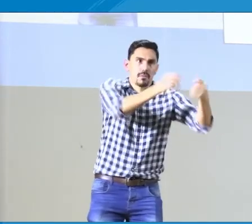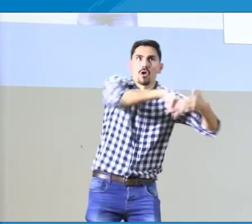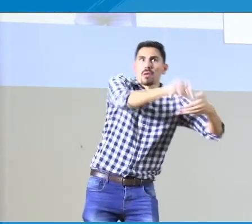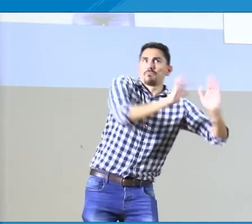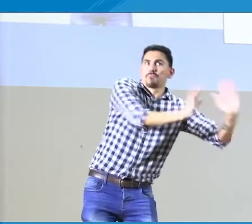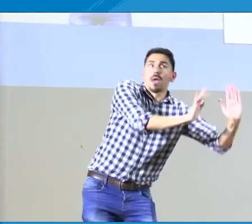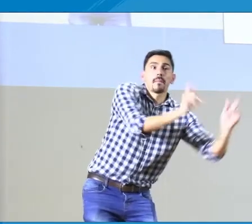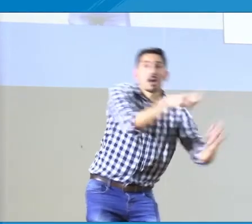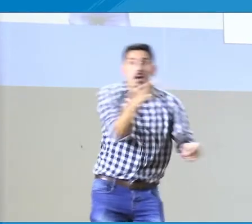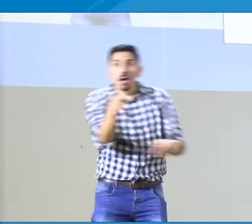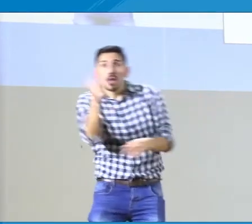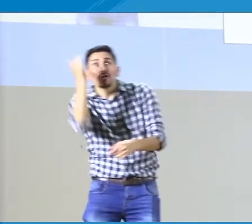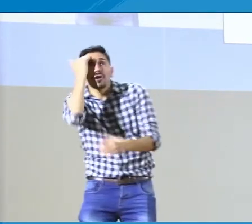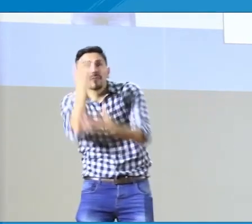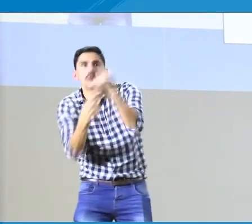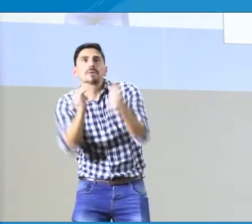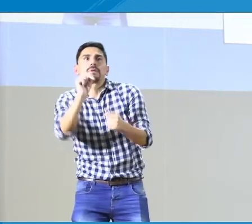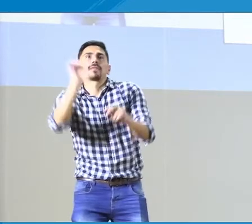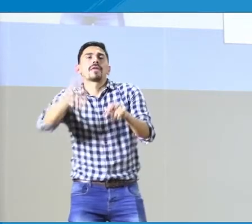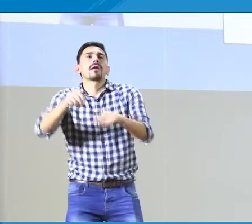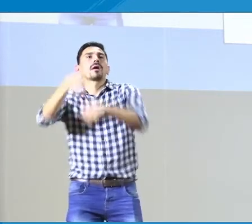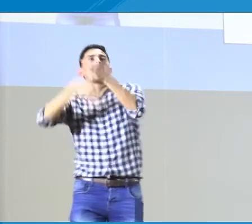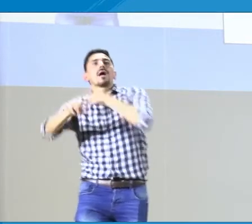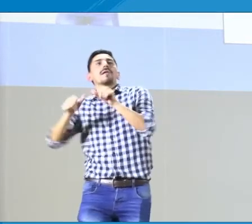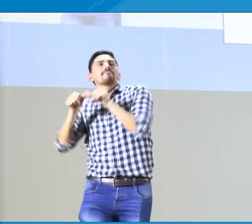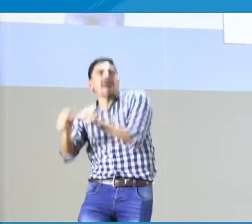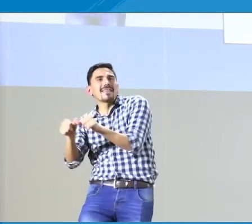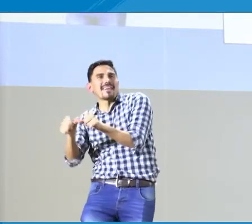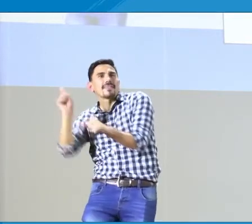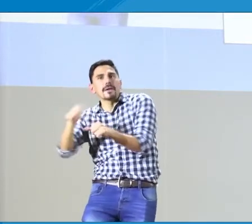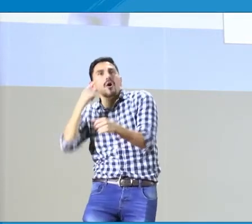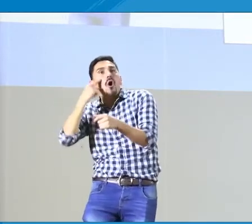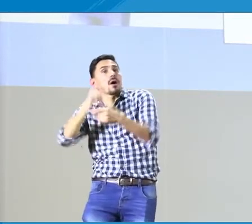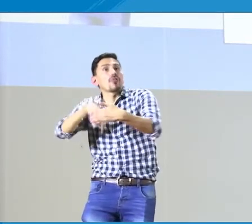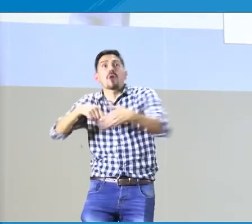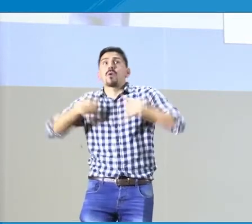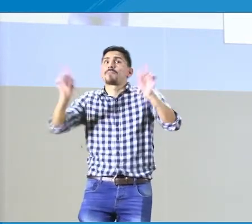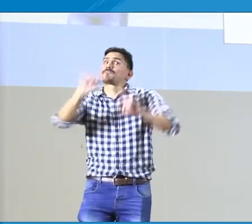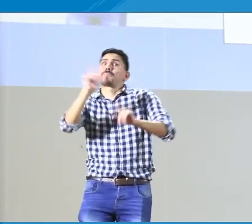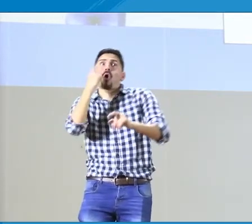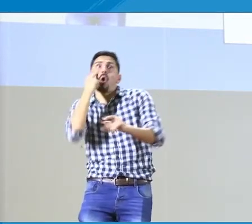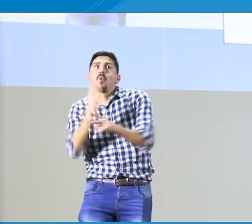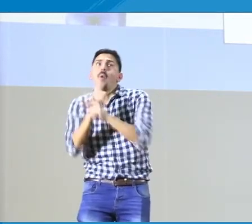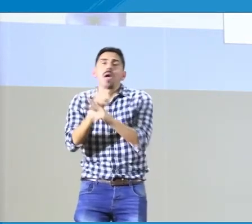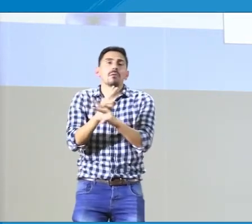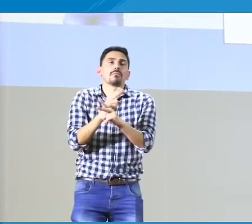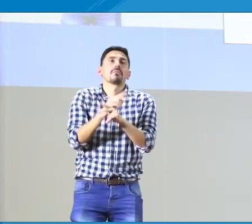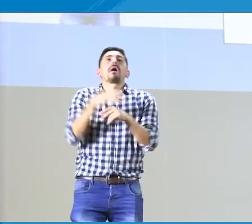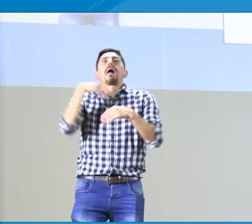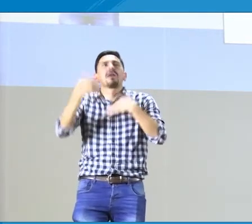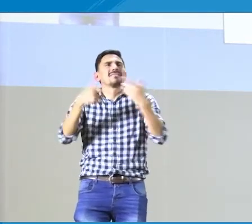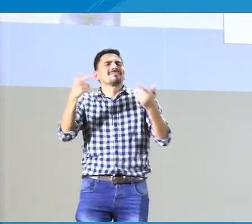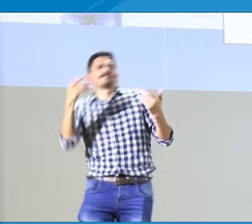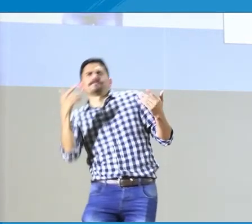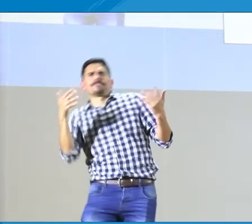Sean modelos o intérpretes, pero sobre todo a los docentes bilingües no se puede hacer esa